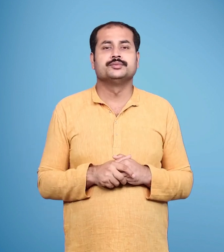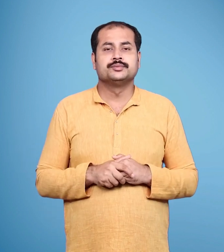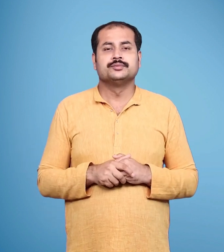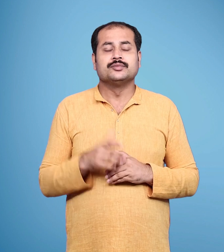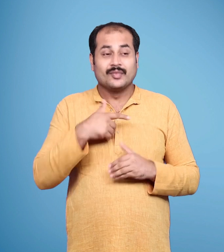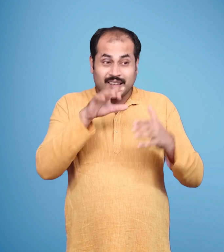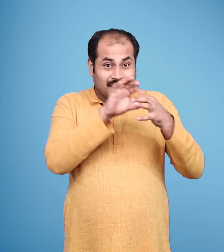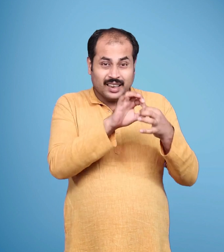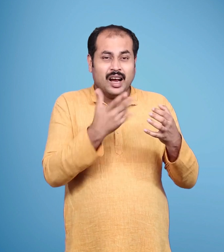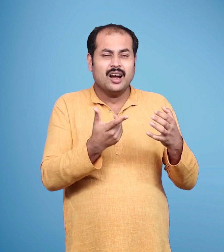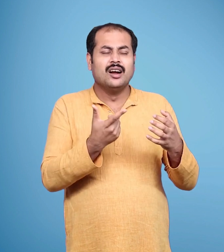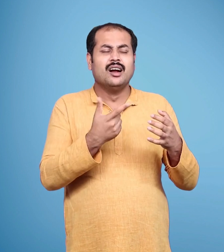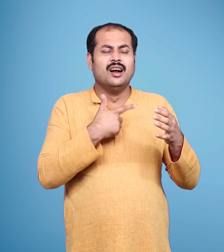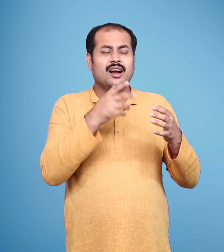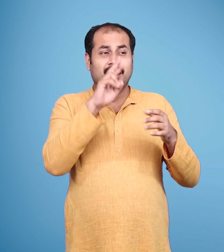उन्हें मना कर लाओंगा